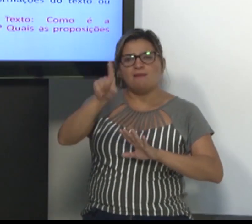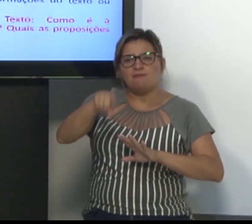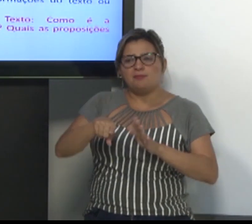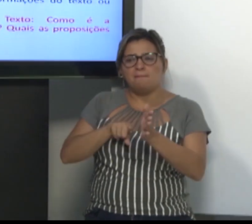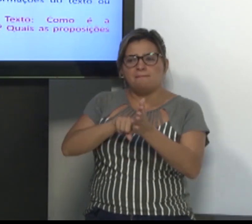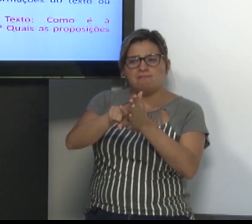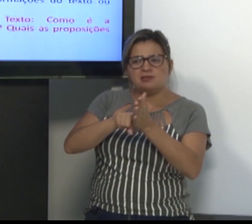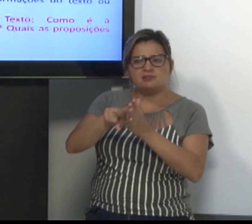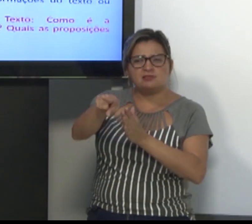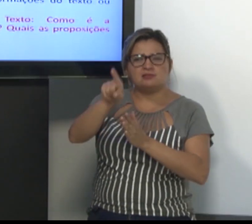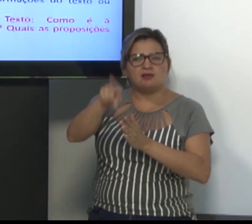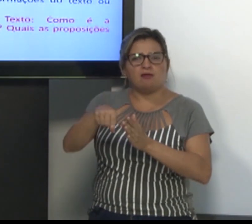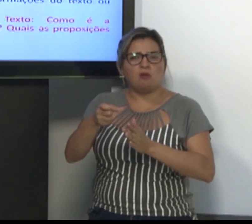dessa pesquisa,